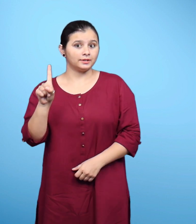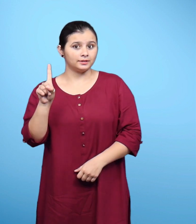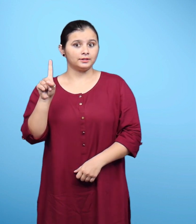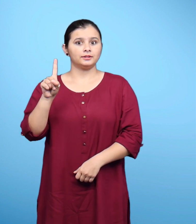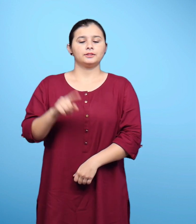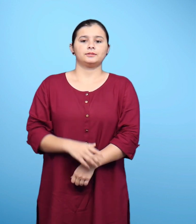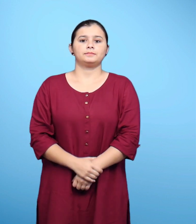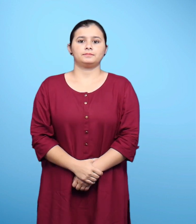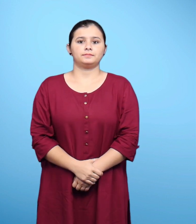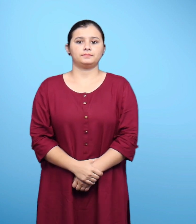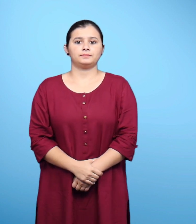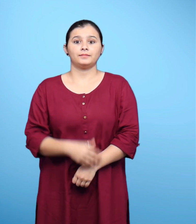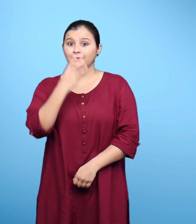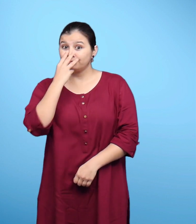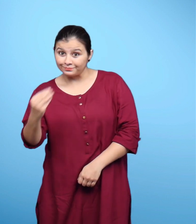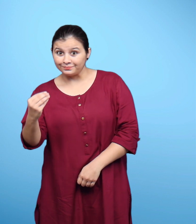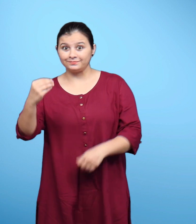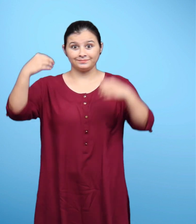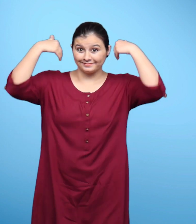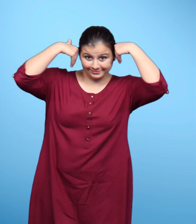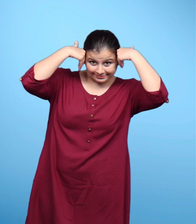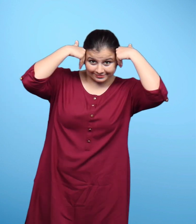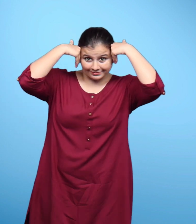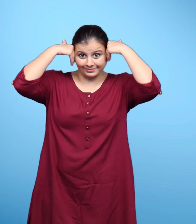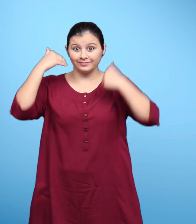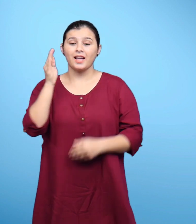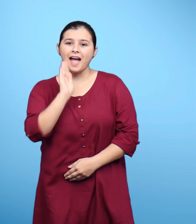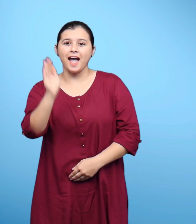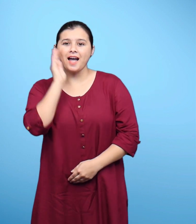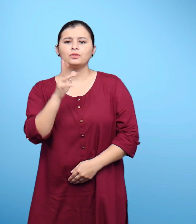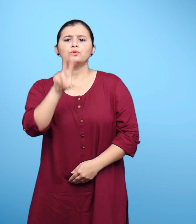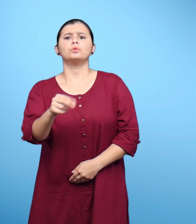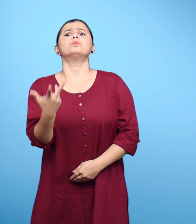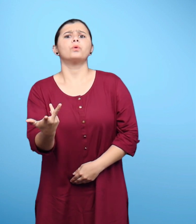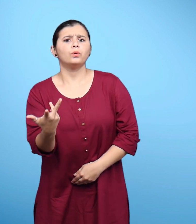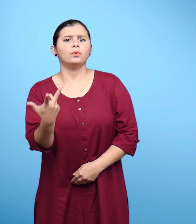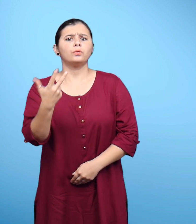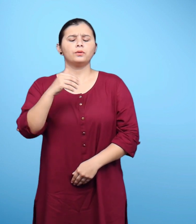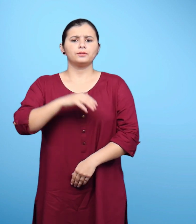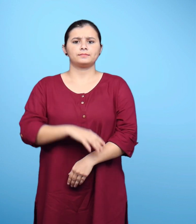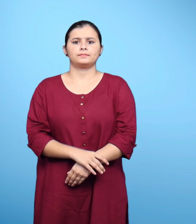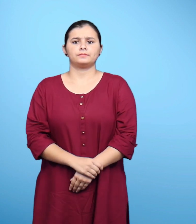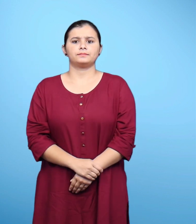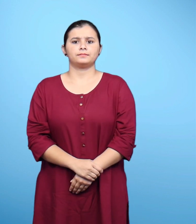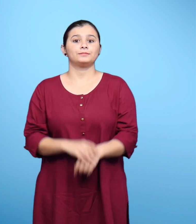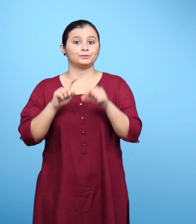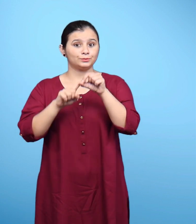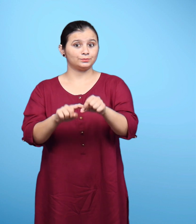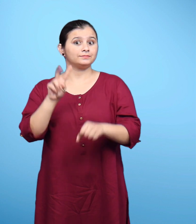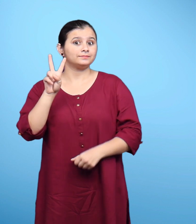एक सियार ने गधे को गाना गाने से मना क्यूं किया प्रशन संख्या